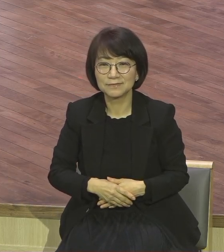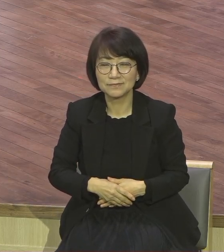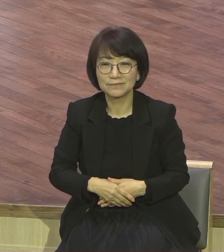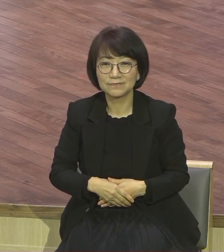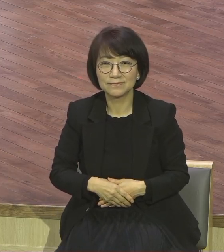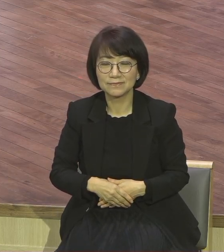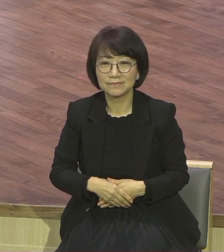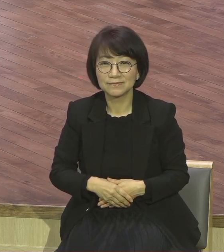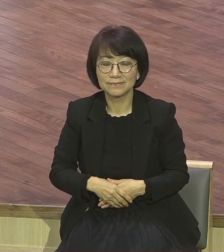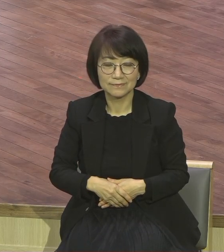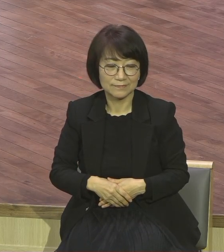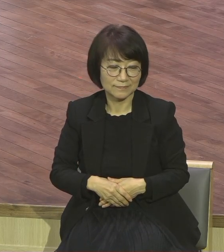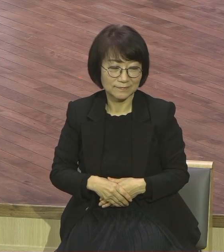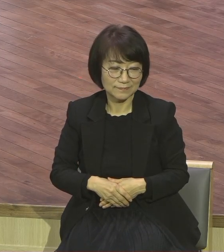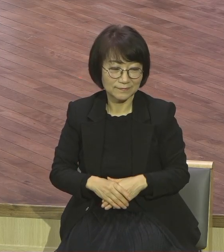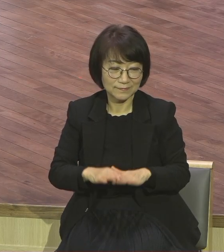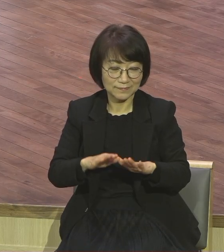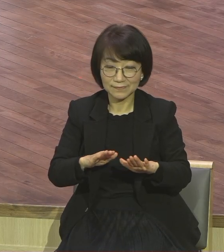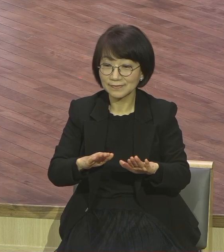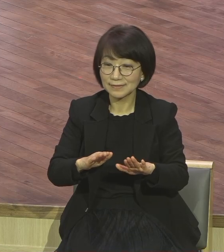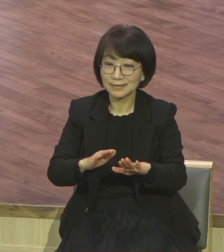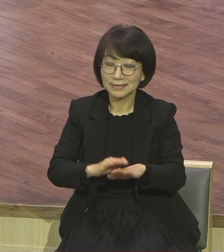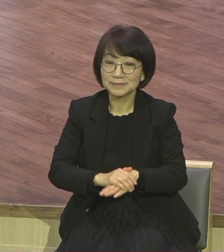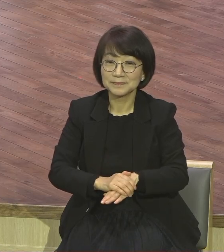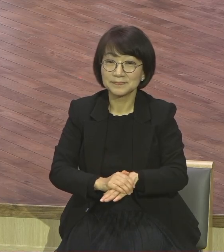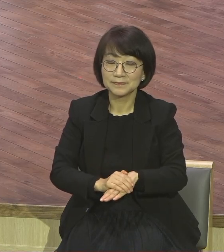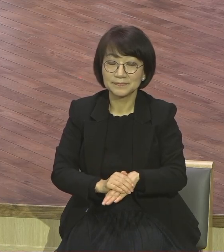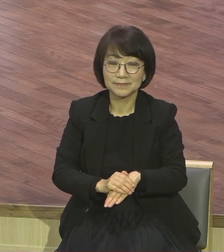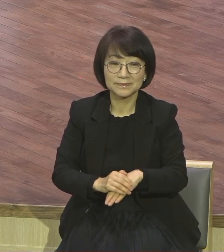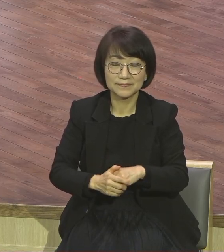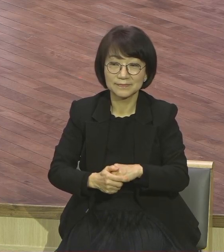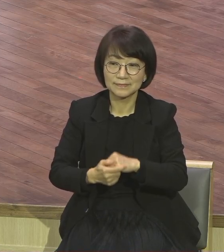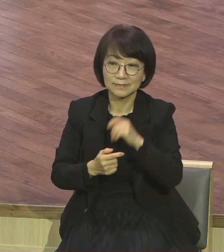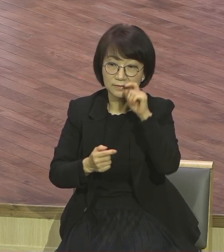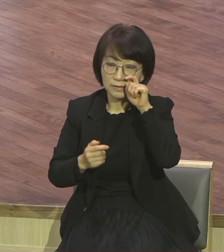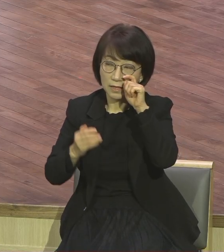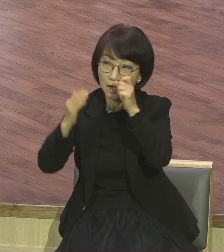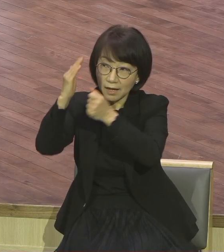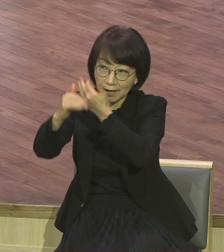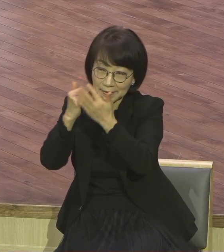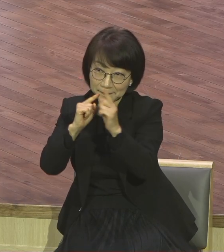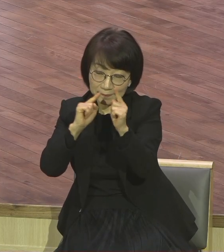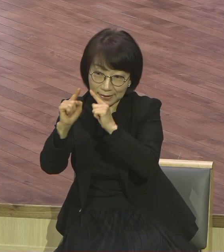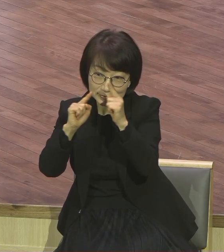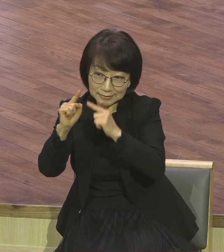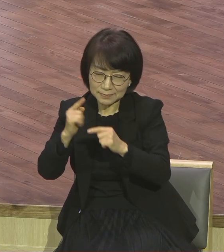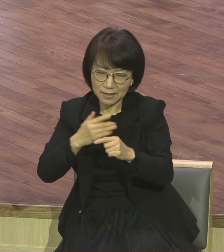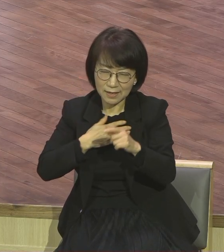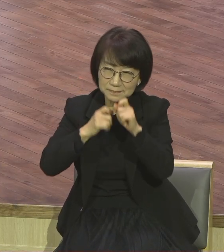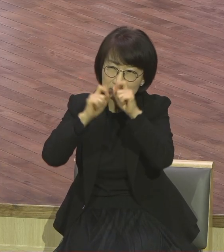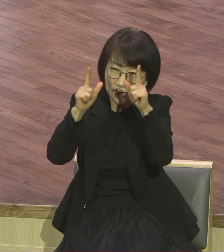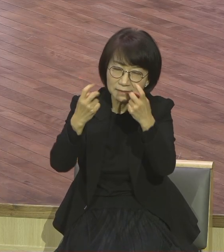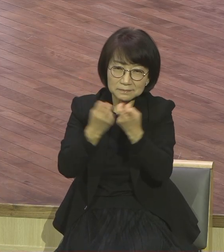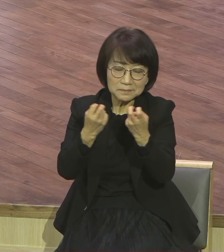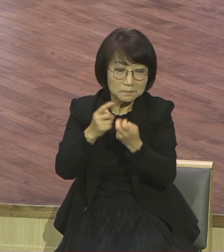우리가 하나님의 말씀을 어떻게 깨닫느냐에 따라서 신앙생활하는 데 있어서